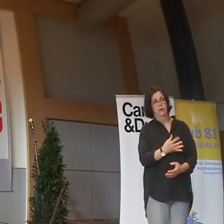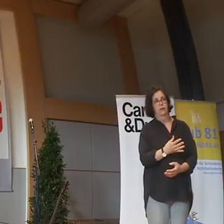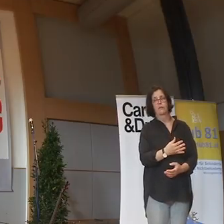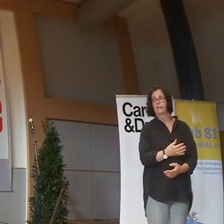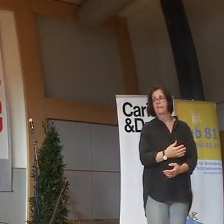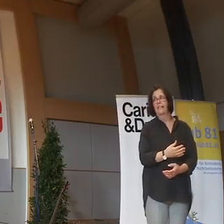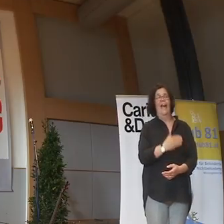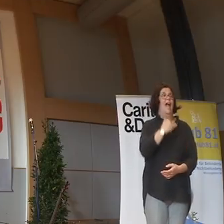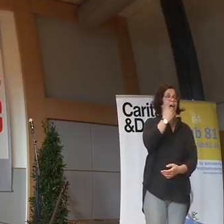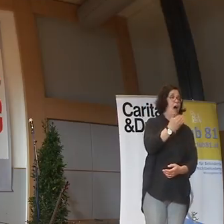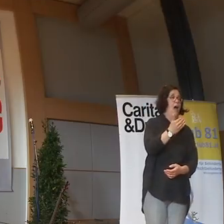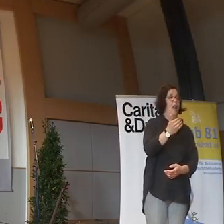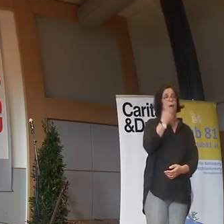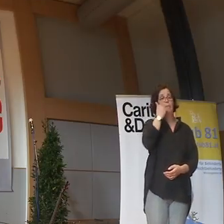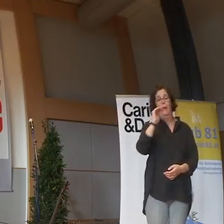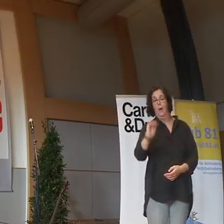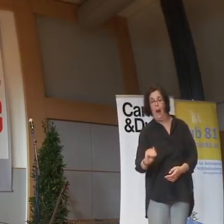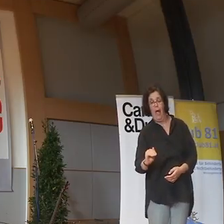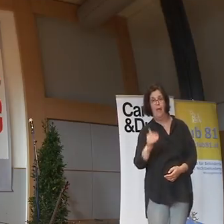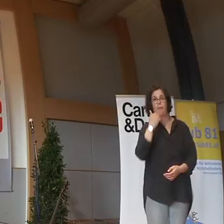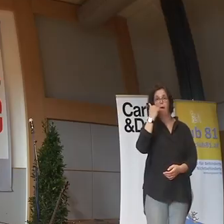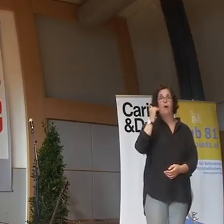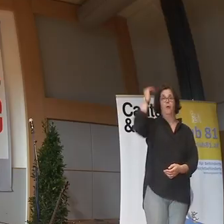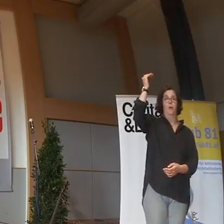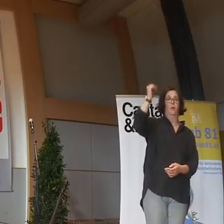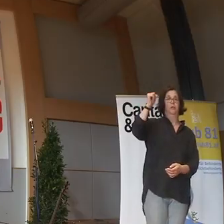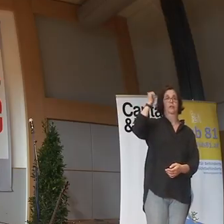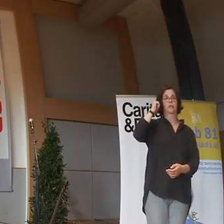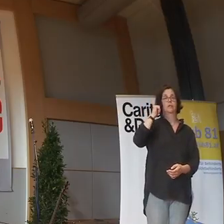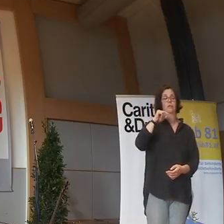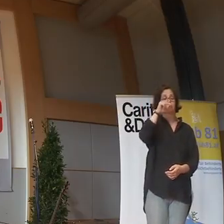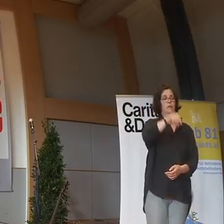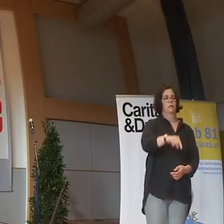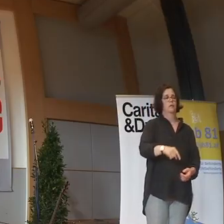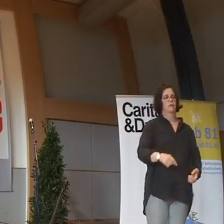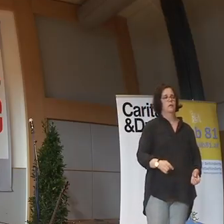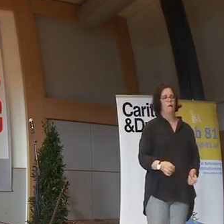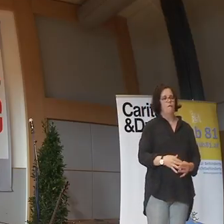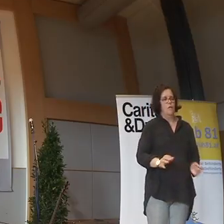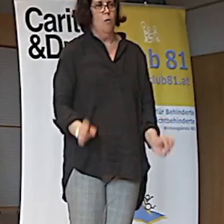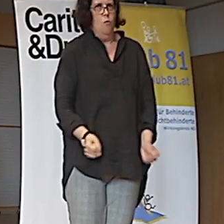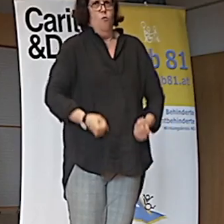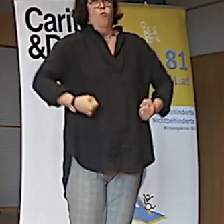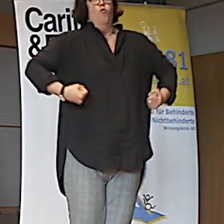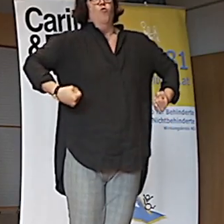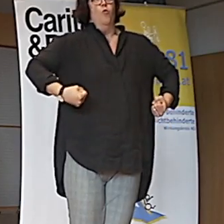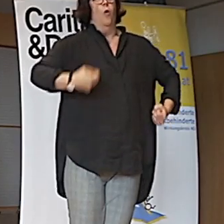Und das ist wurscht, ob dieser Glanzmangel oder ein großem Mandel ist. Der montiert. Er wirbt zum Hulk.